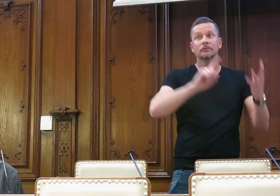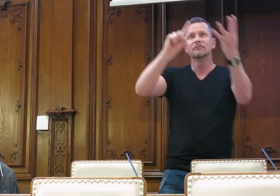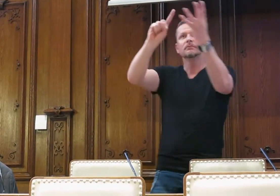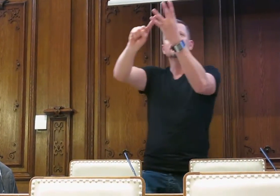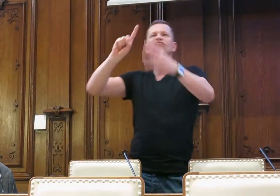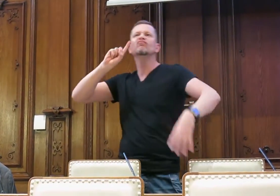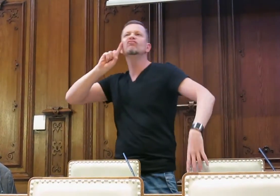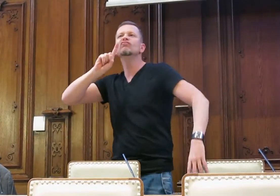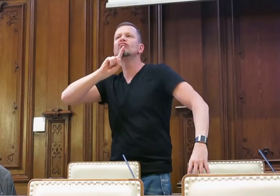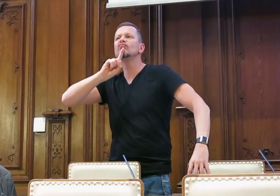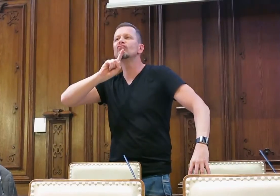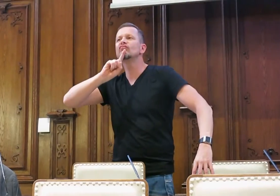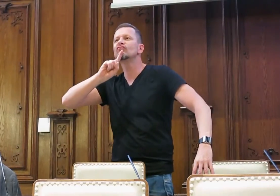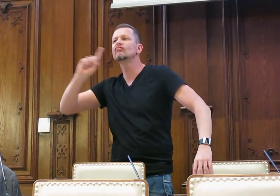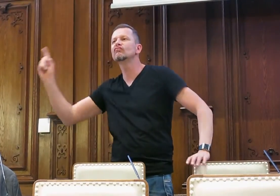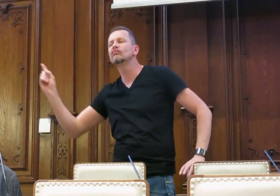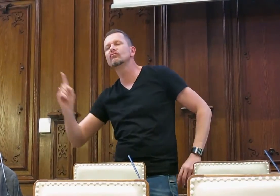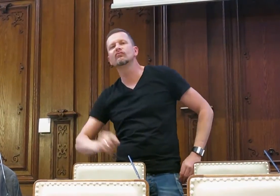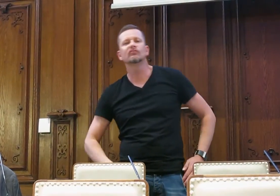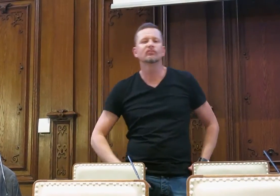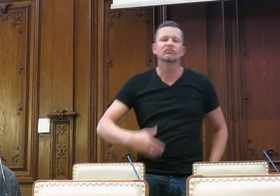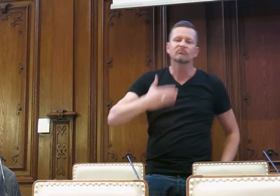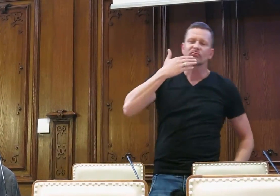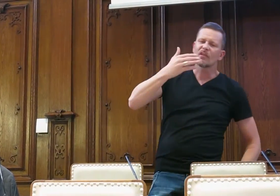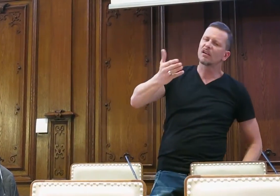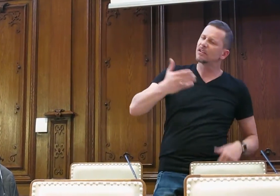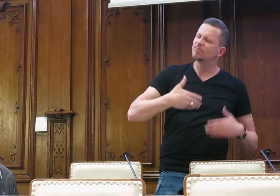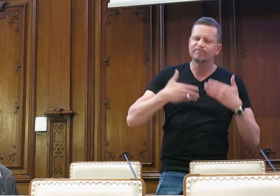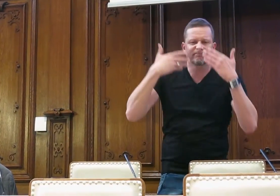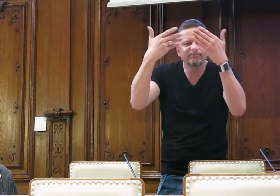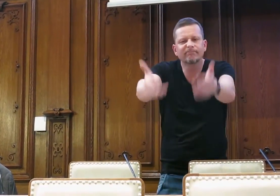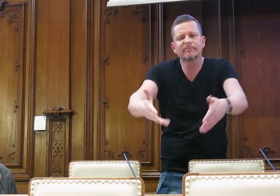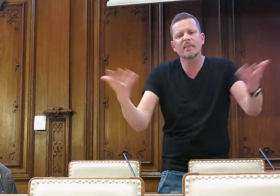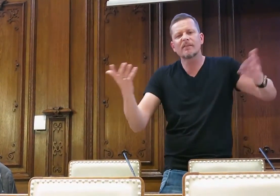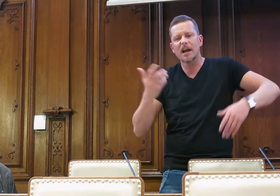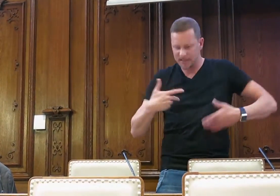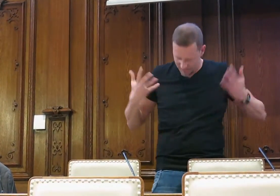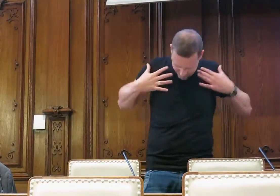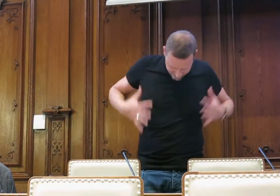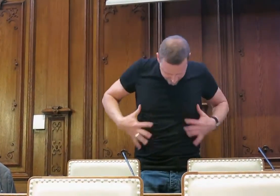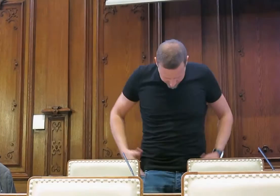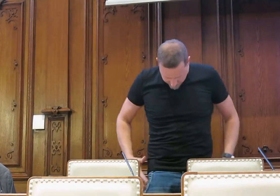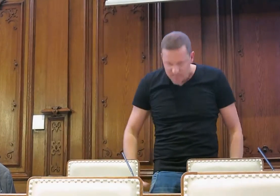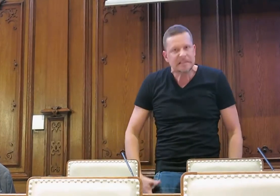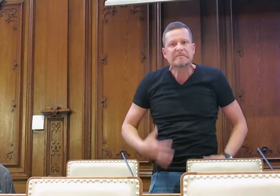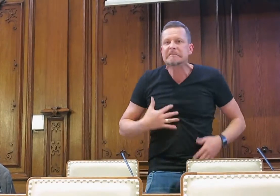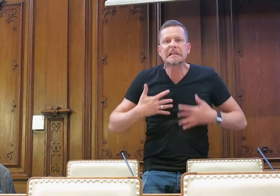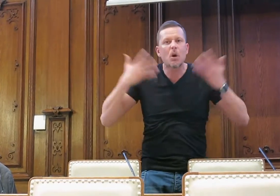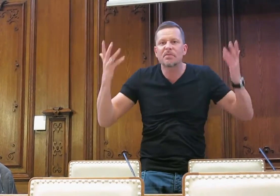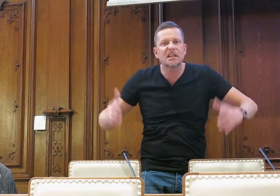Und als Letztes kommt natürlich auch der Gehörlose. Bedankt sich noch einmal, bedankt sich für das, wenn sie sich mal irgendwie am